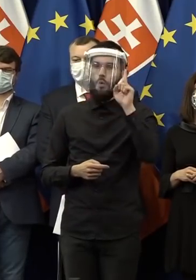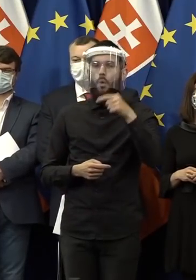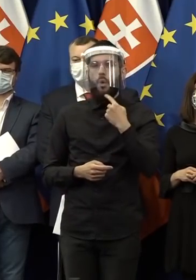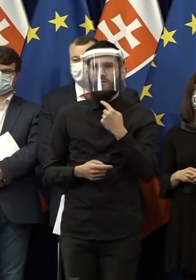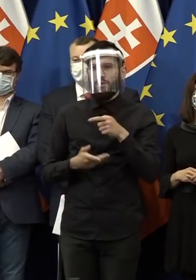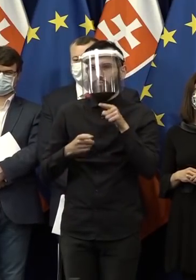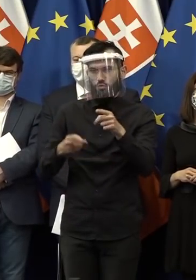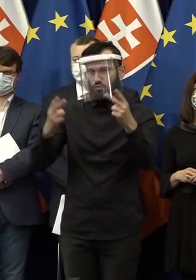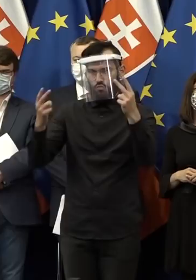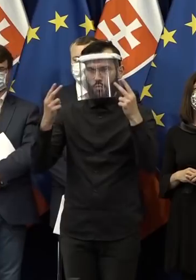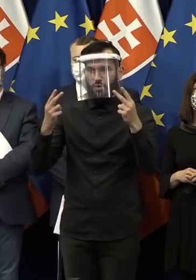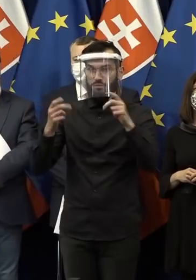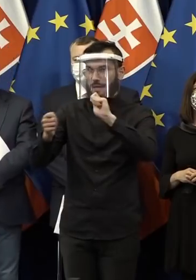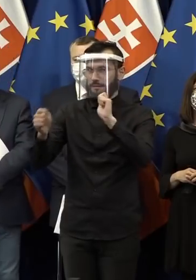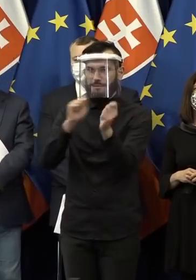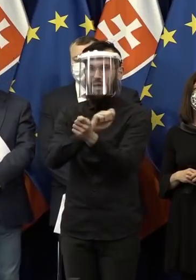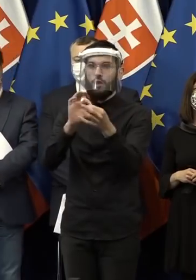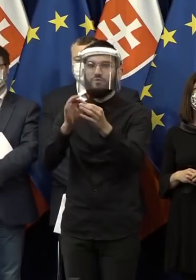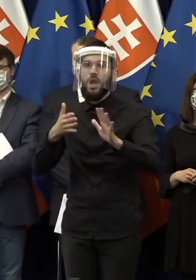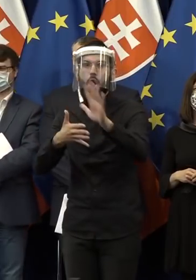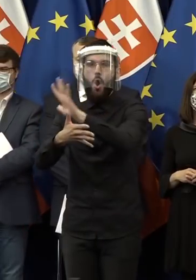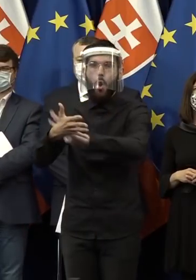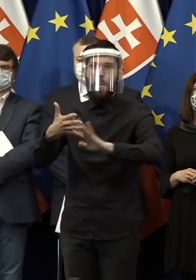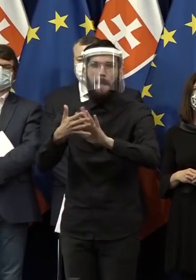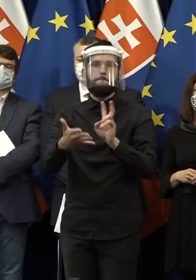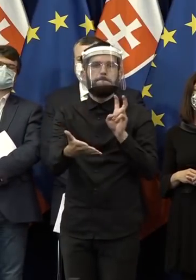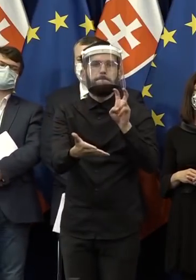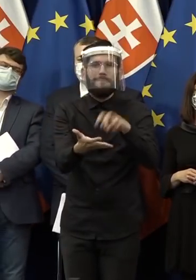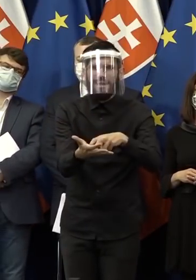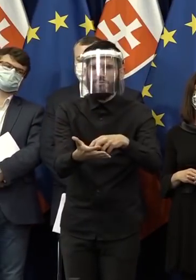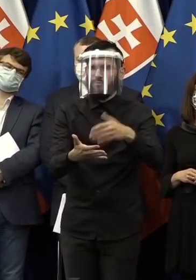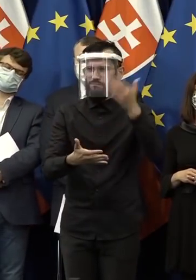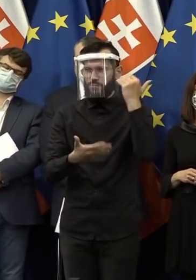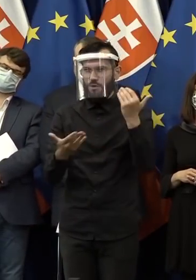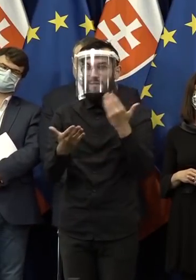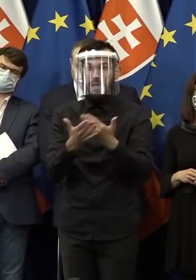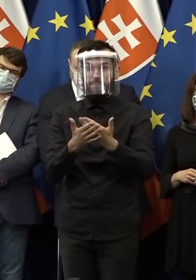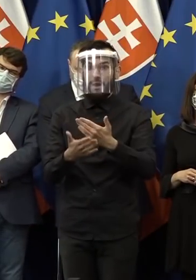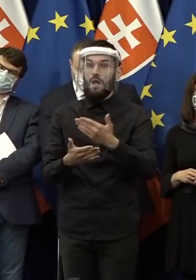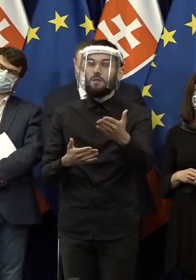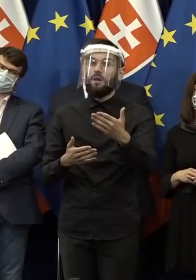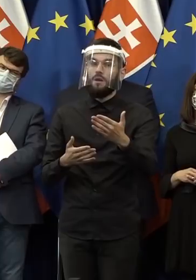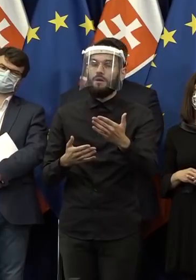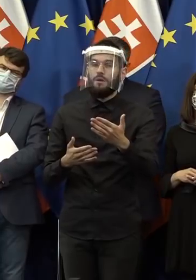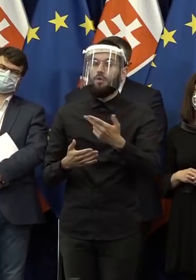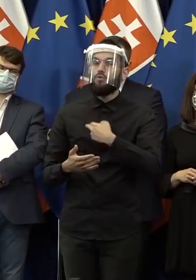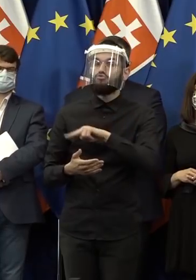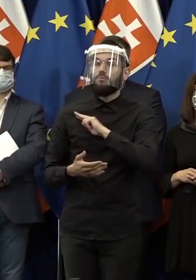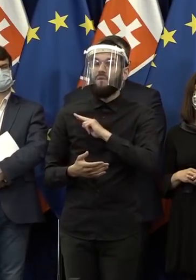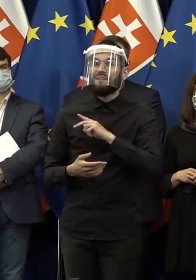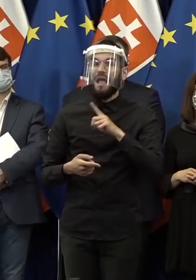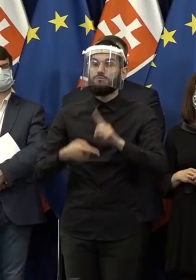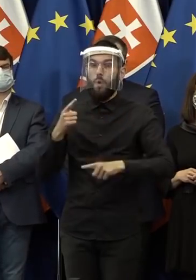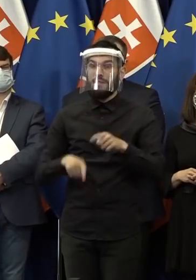paradigmatická zmena v tej konkrétnej oblasti prístupu, ako doteraz bolo, napríklad tá hmotná zodpovednosť politikov. A ja som na to hrdý.